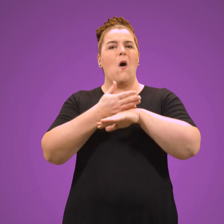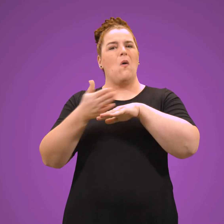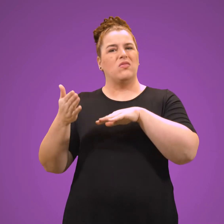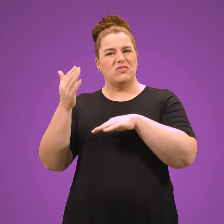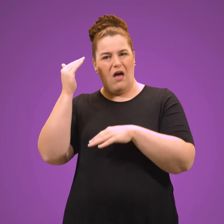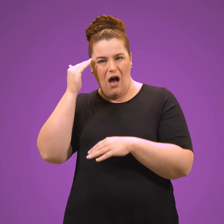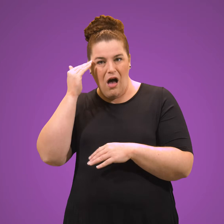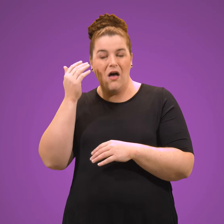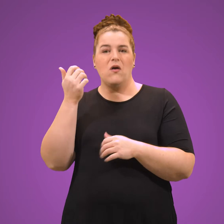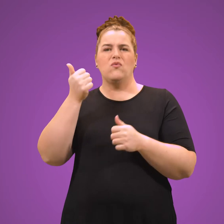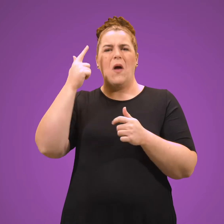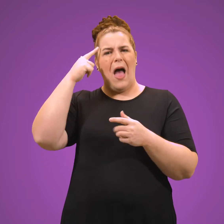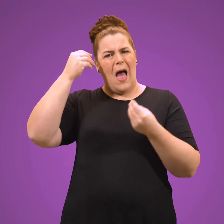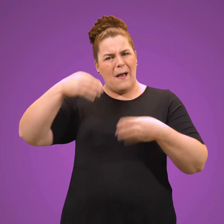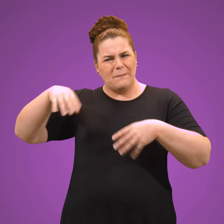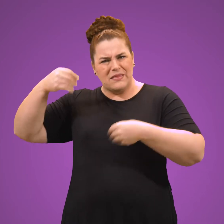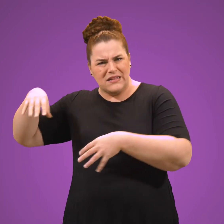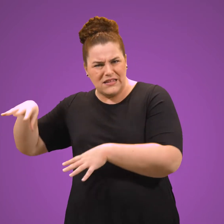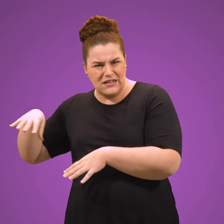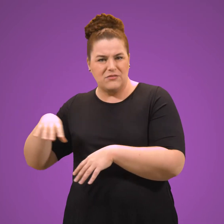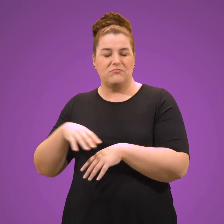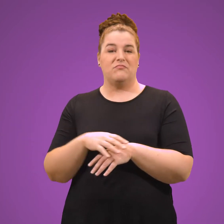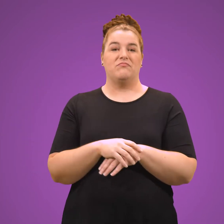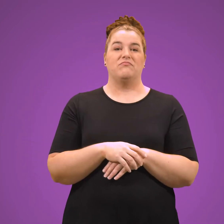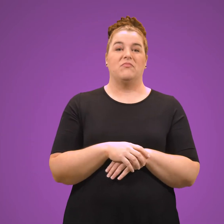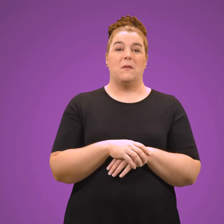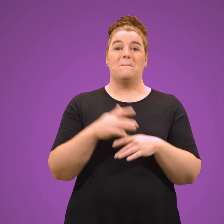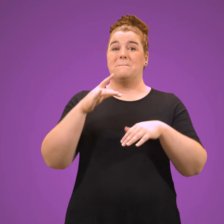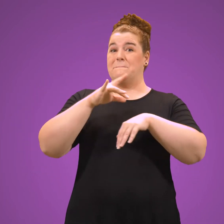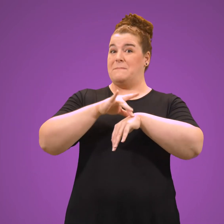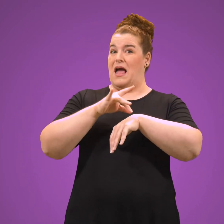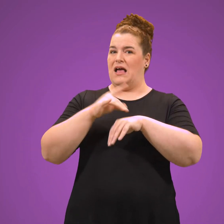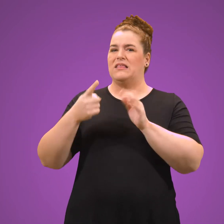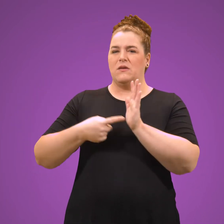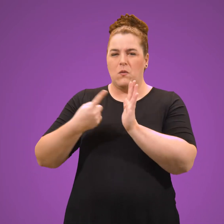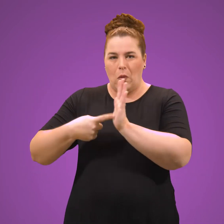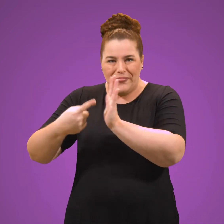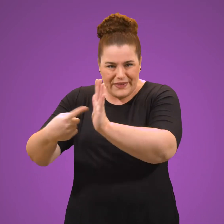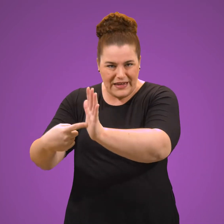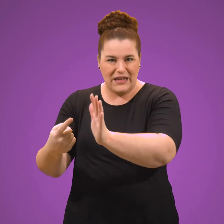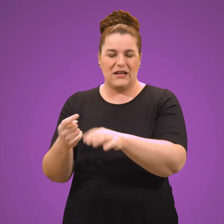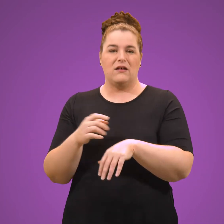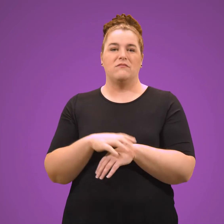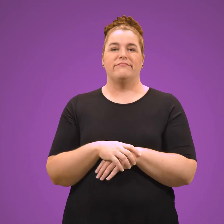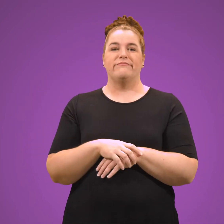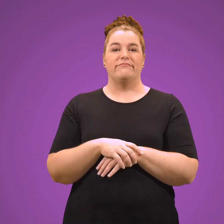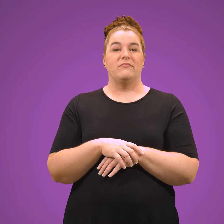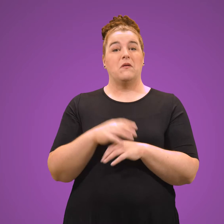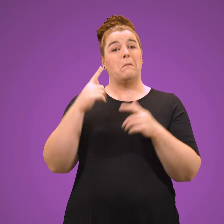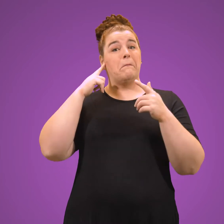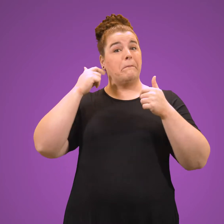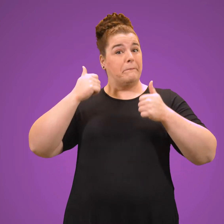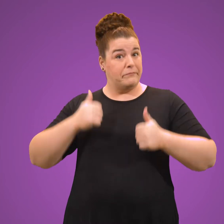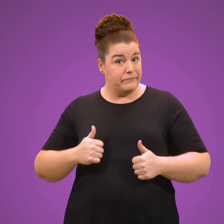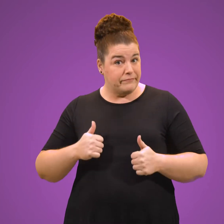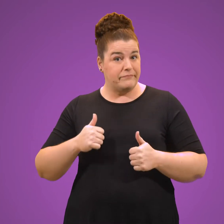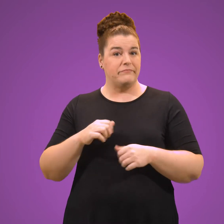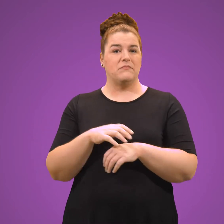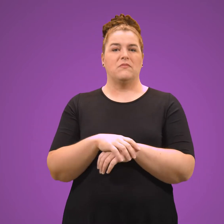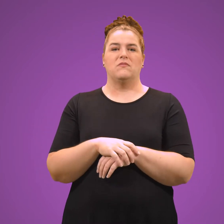intellectuelle Le retard mental ou l'amnésie La maladie chronique Les déficiences